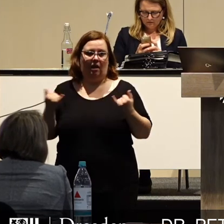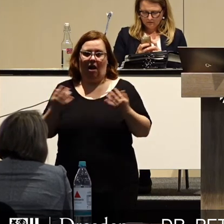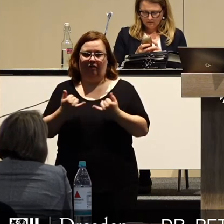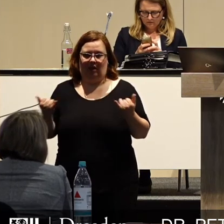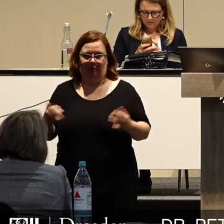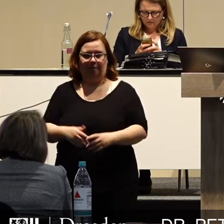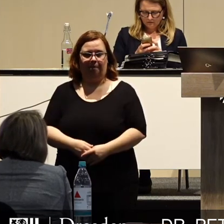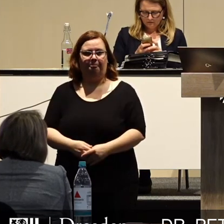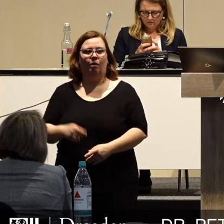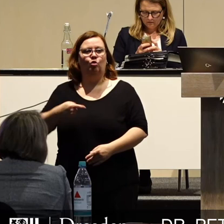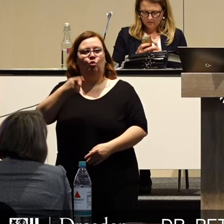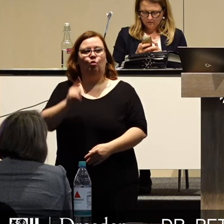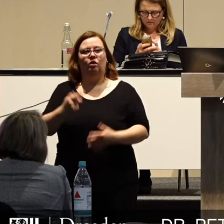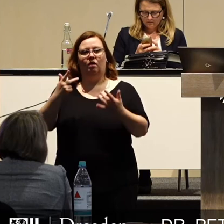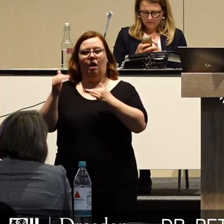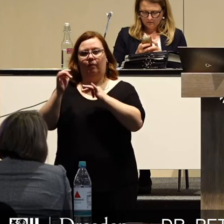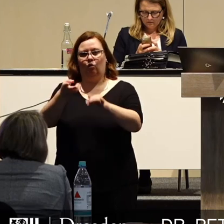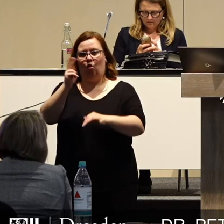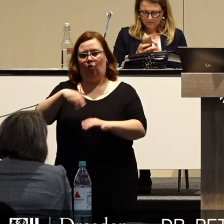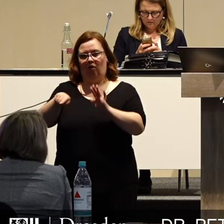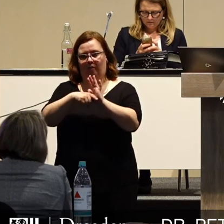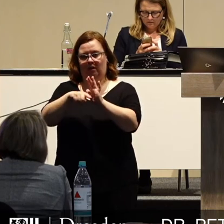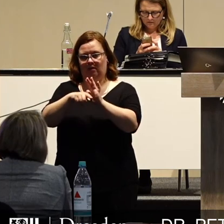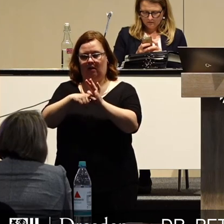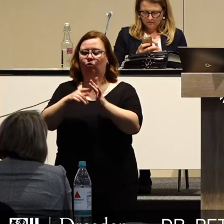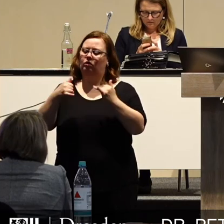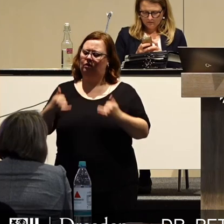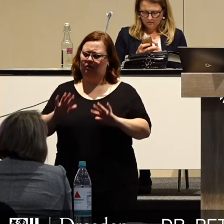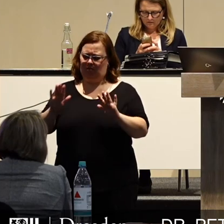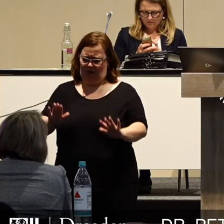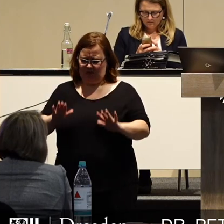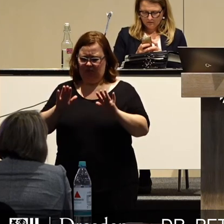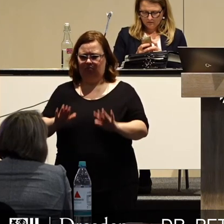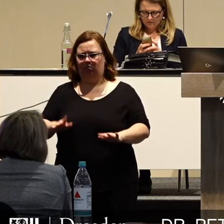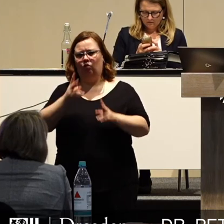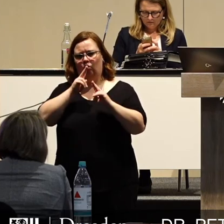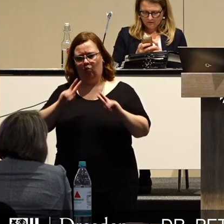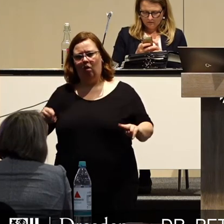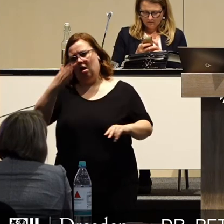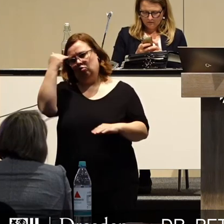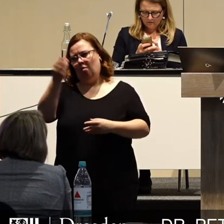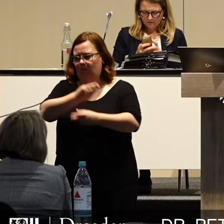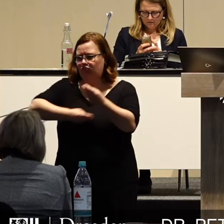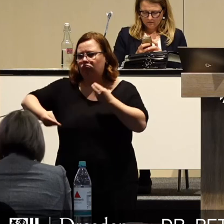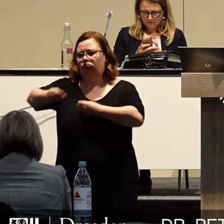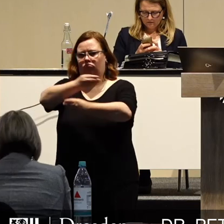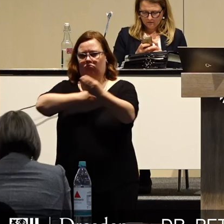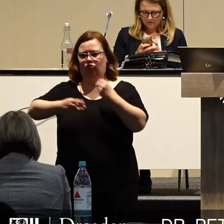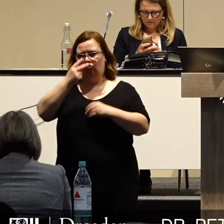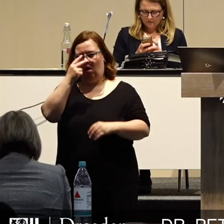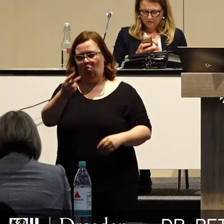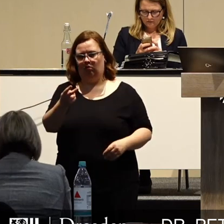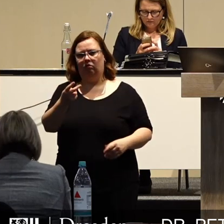es dann weitergeht. Diese 108 Millionen Fehlbetrag, das lassen Sie uns jetzt mal alles in Ruhe im Sommer bewältigen.